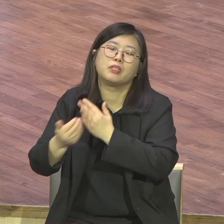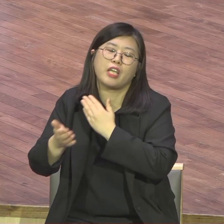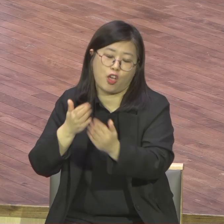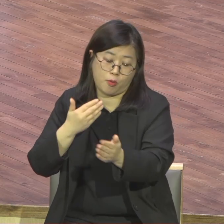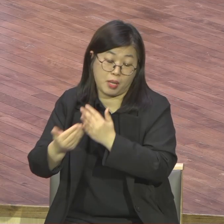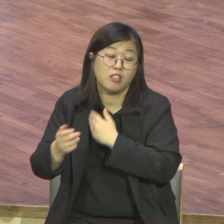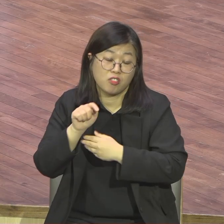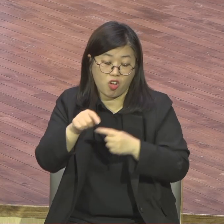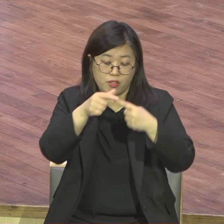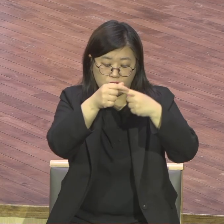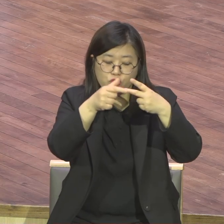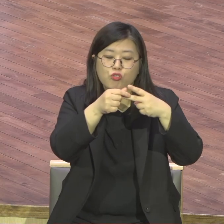영원의 기도